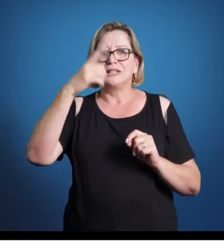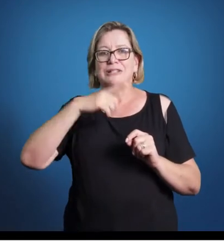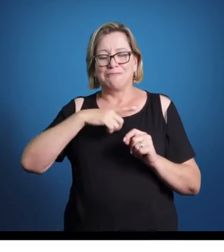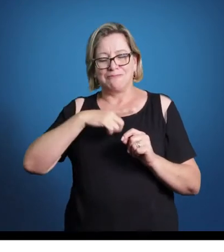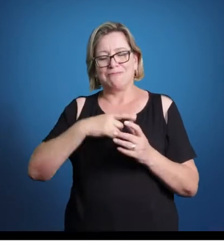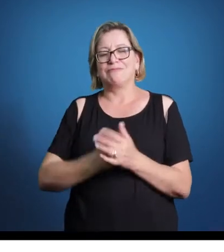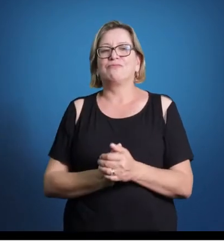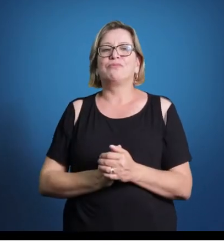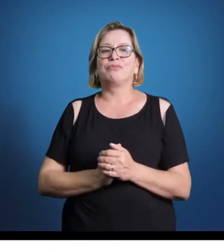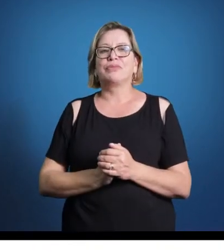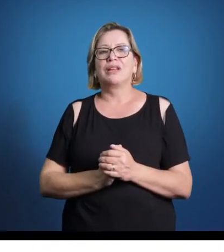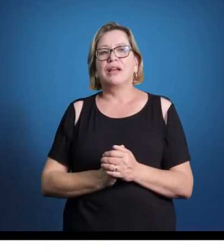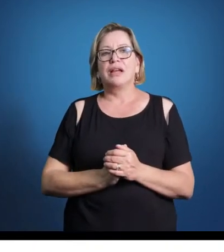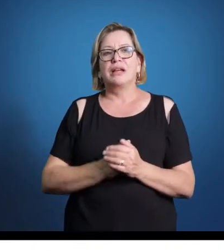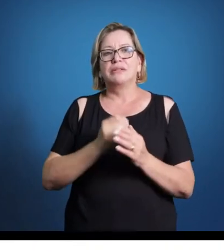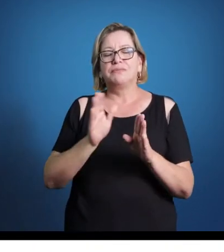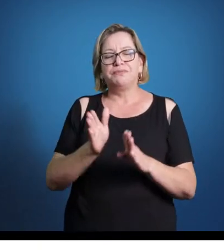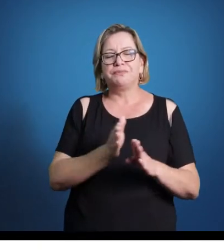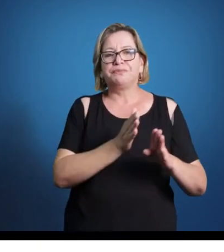período medieval.